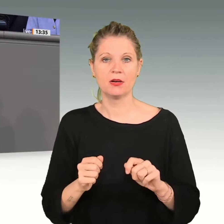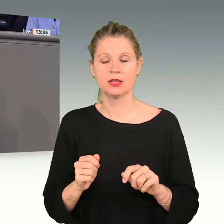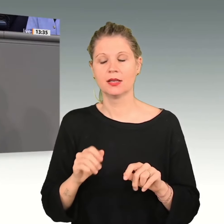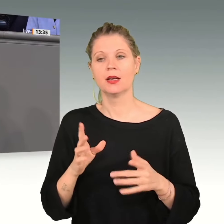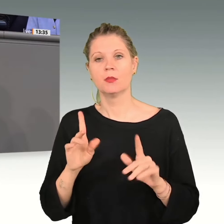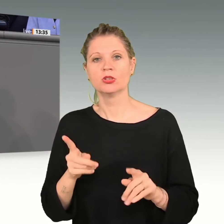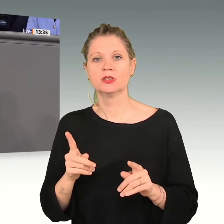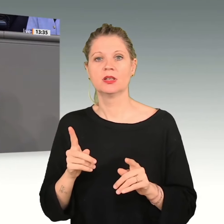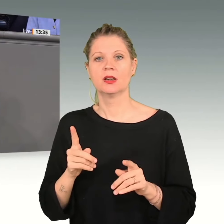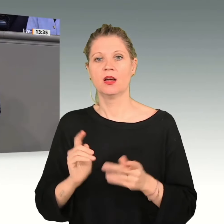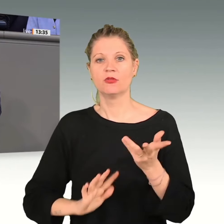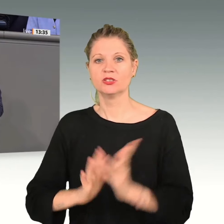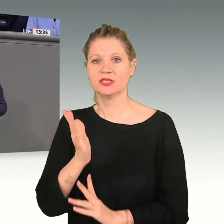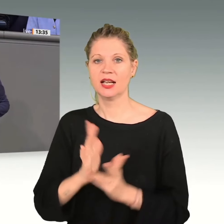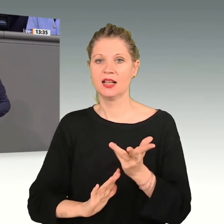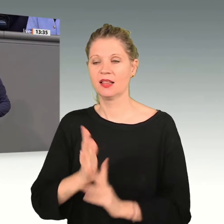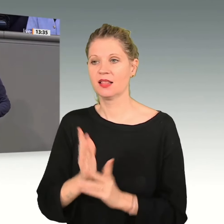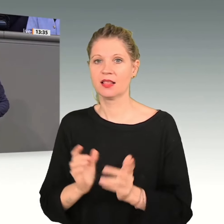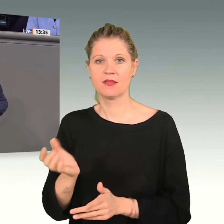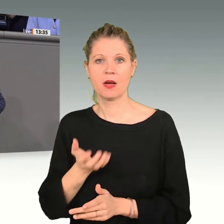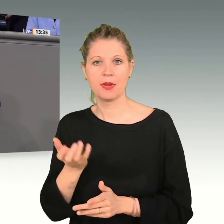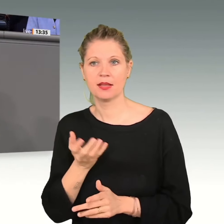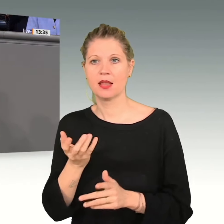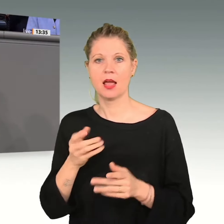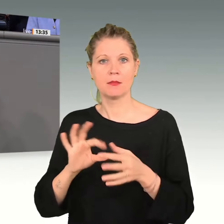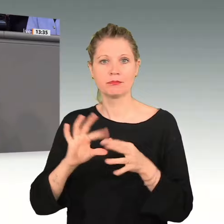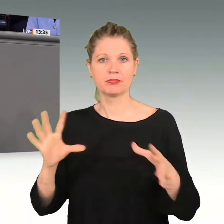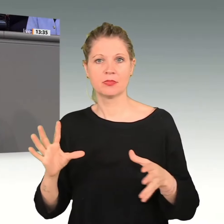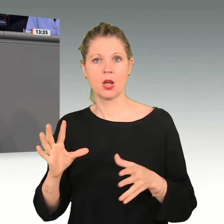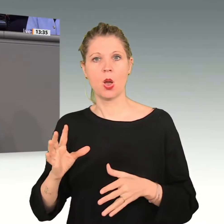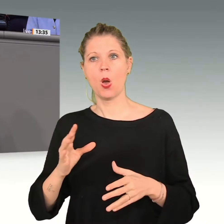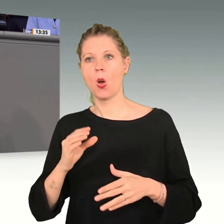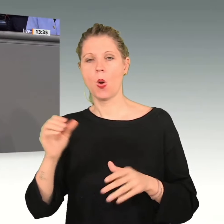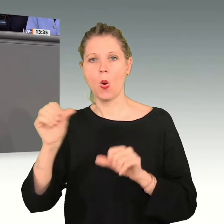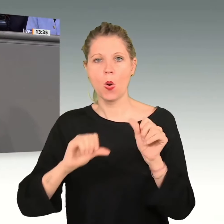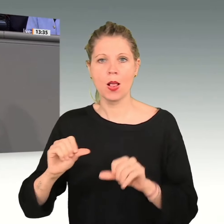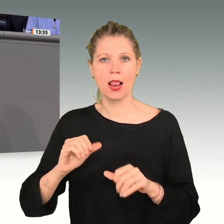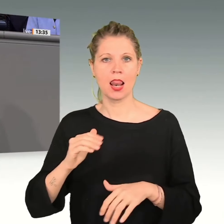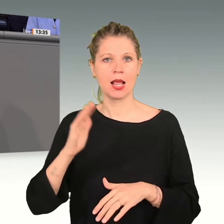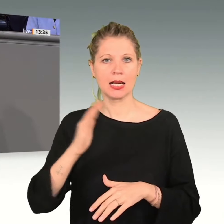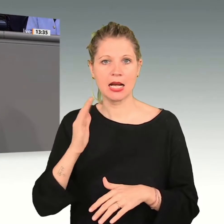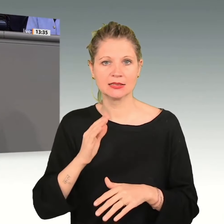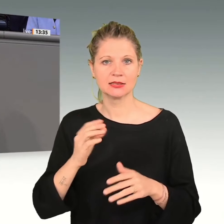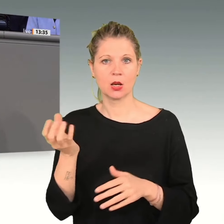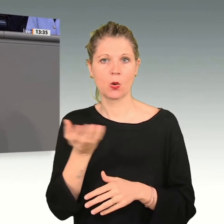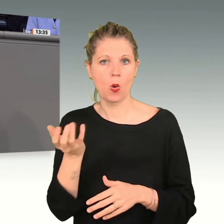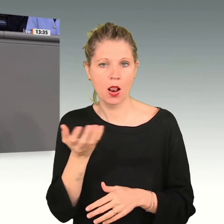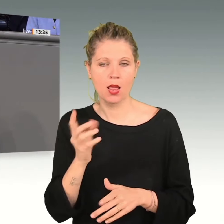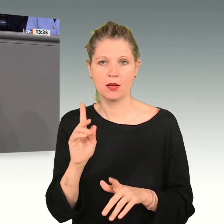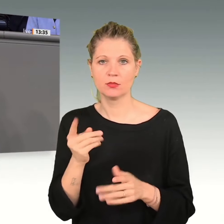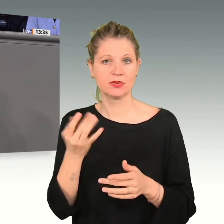Fossilen, von Öl, Gas und Kohle. Wie die Zahlen des Umweltbundesamtes von Freitag belegen,